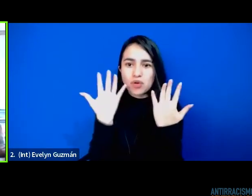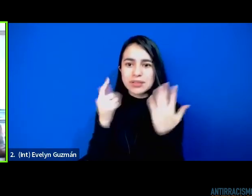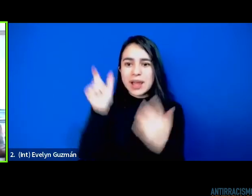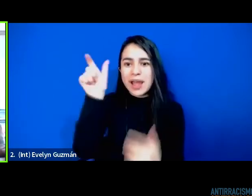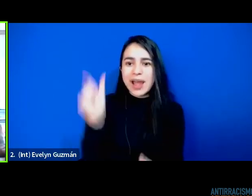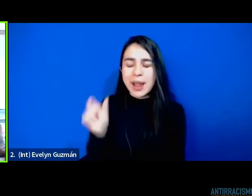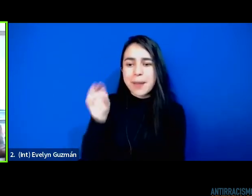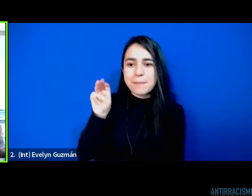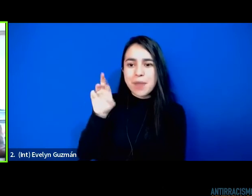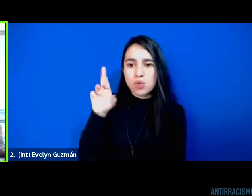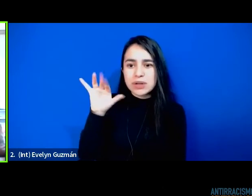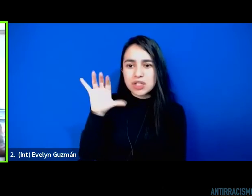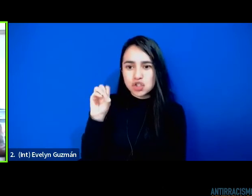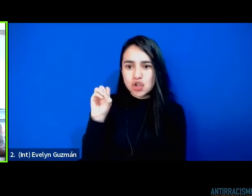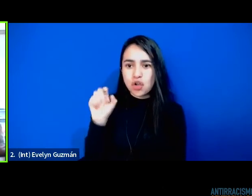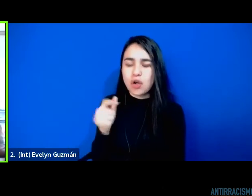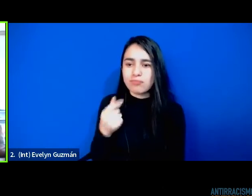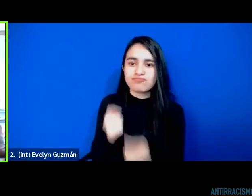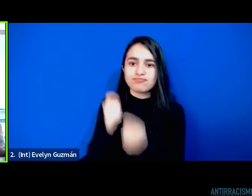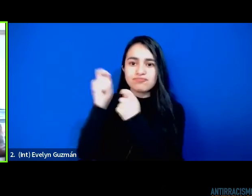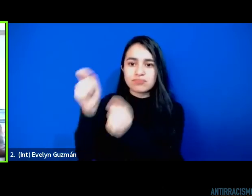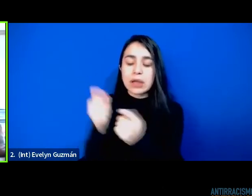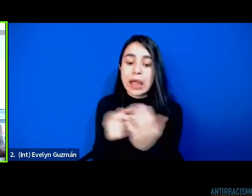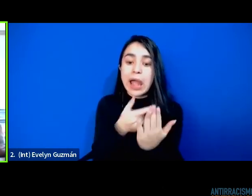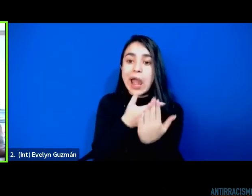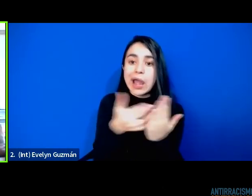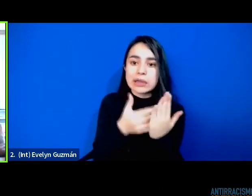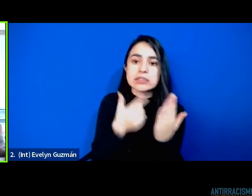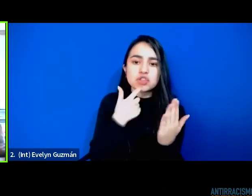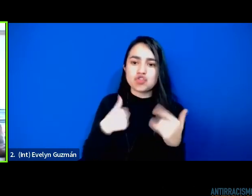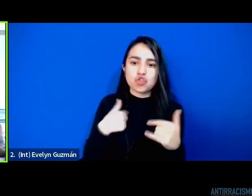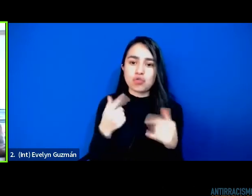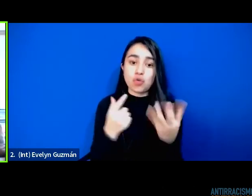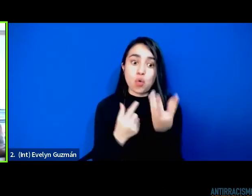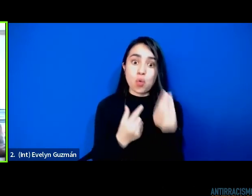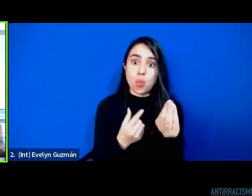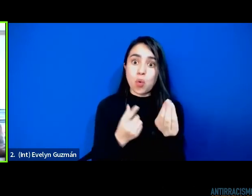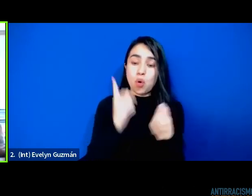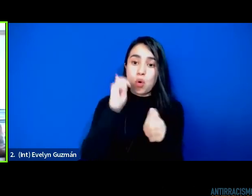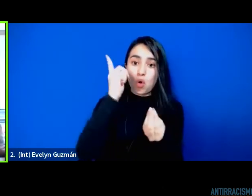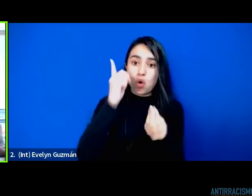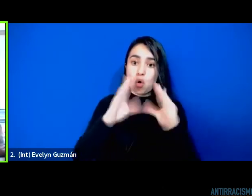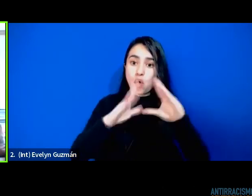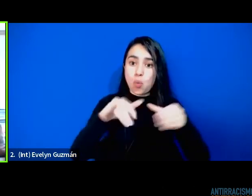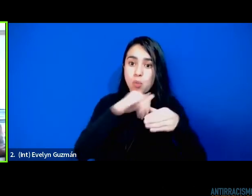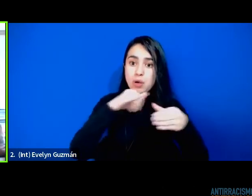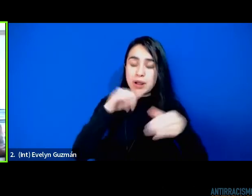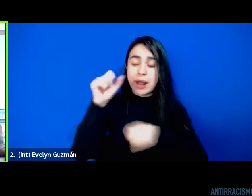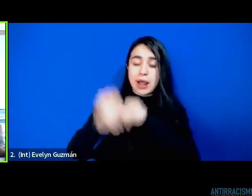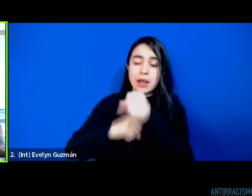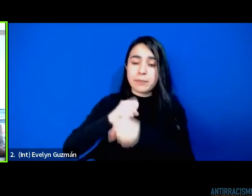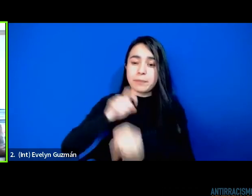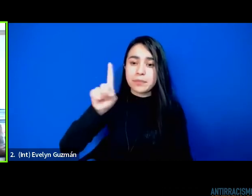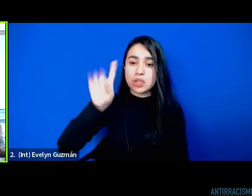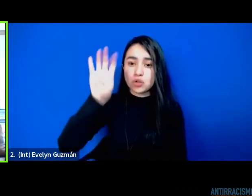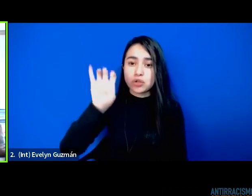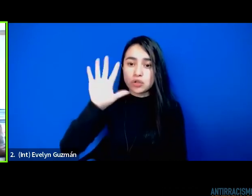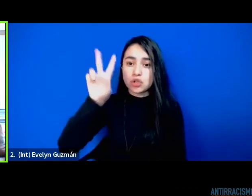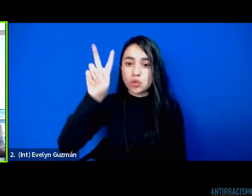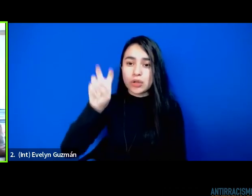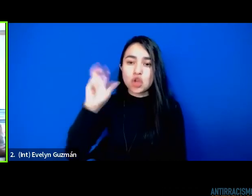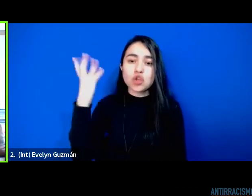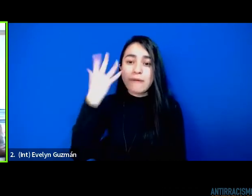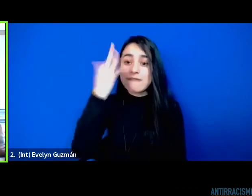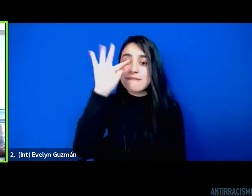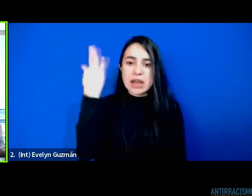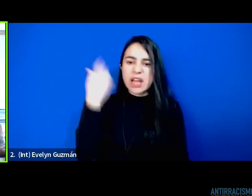MSZ cuando renuncia al Partido Comunista en el año 57 en Francia y